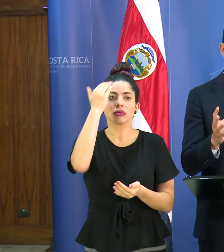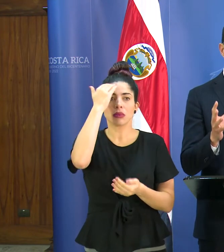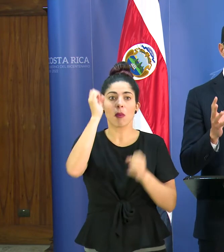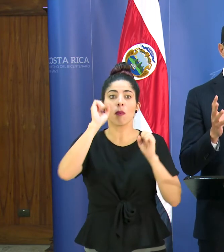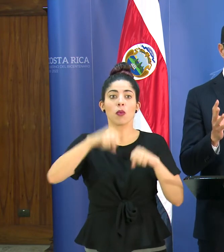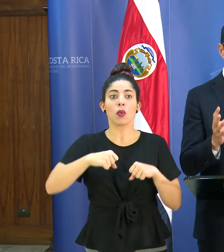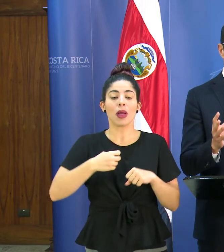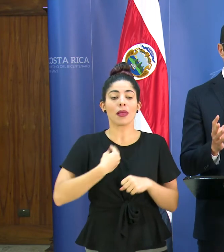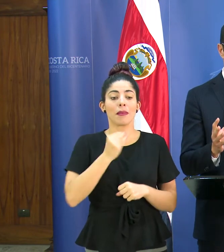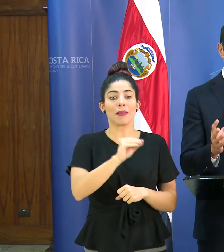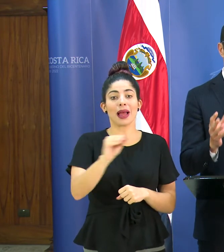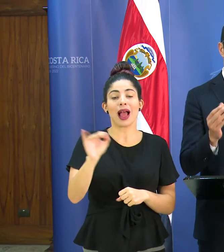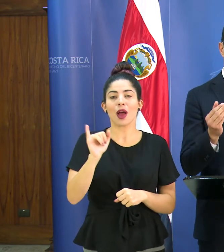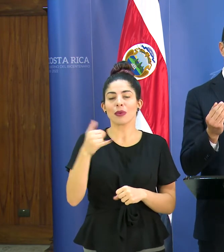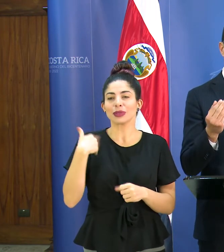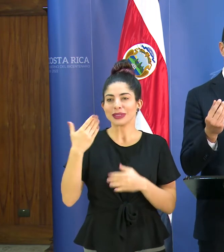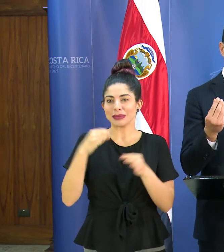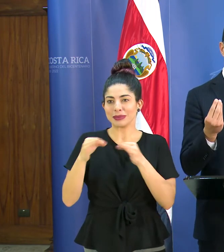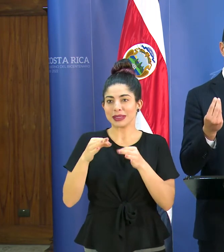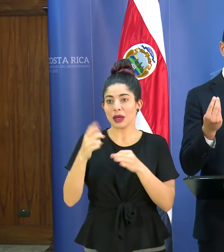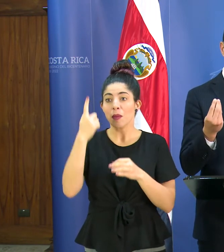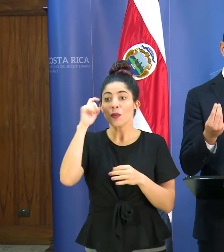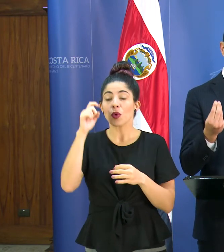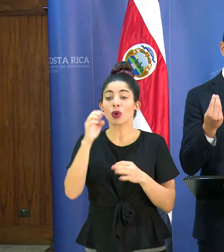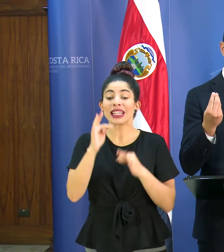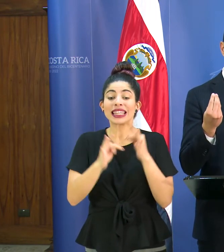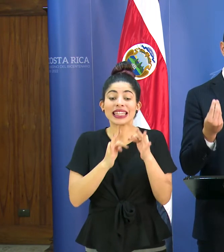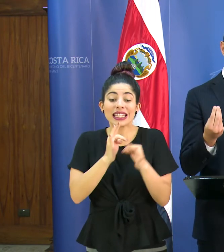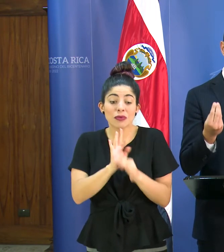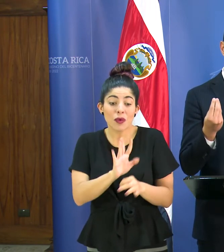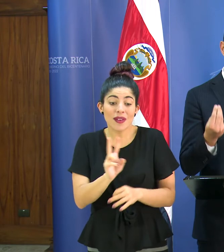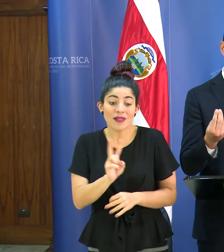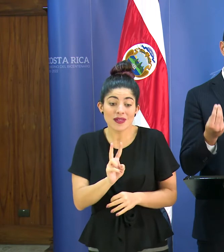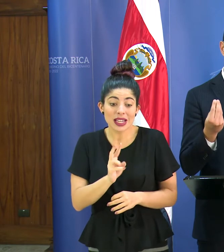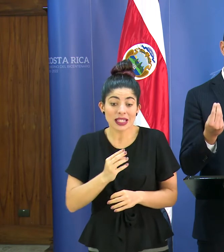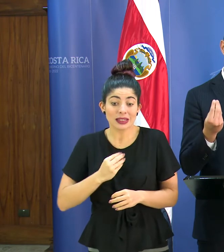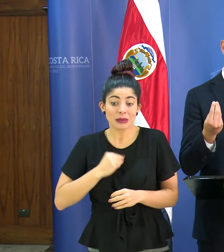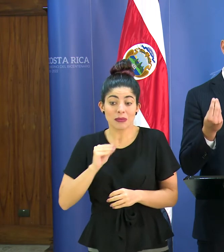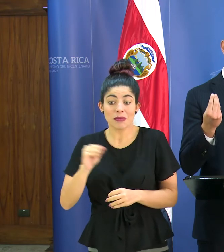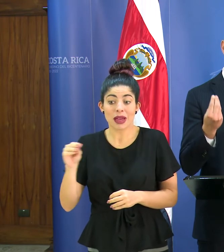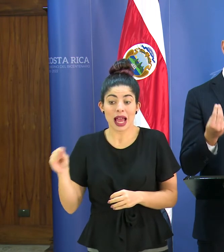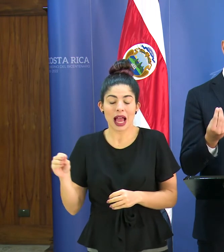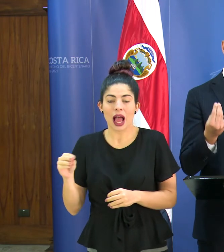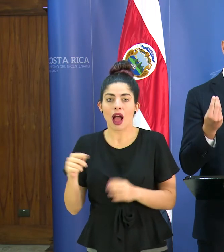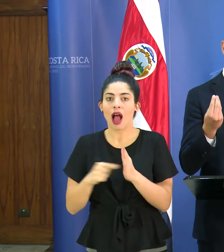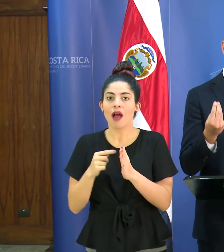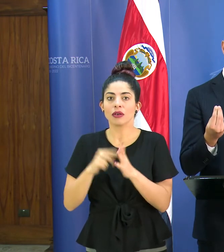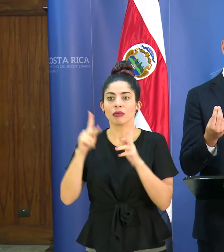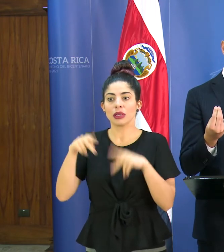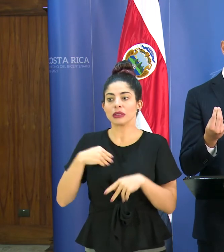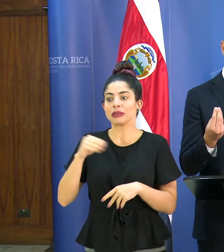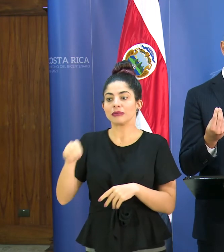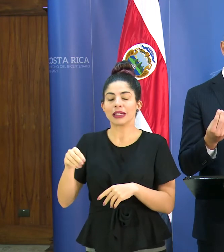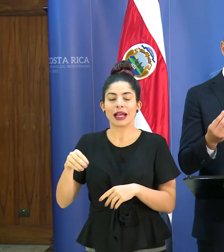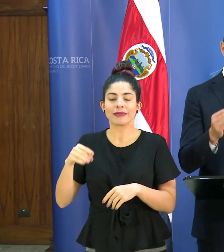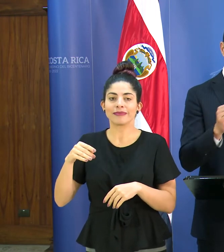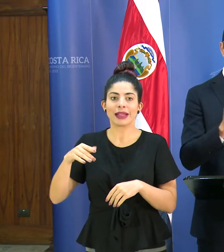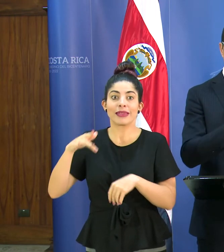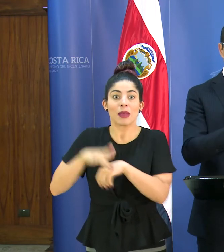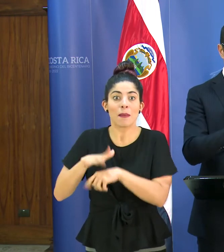transmisiones, como indicaba anteriormente, por las características del virus y como se transmite, que no necesariamente se logran identificar a tiempo.